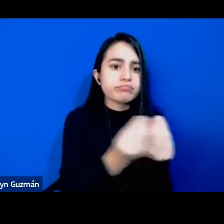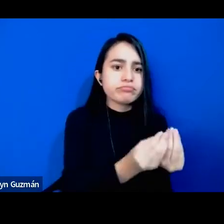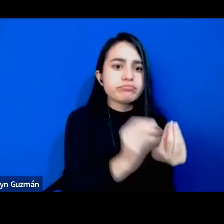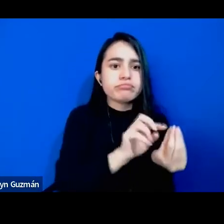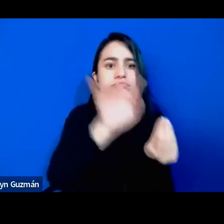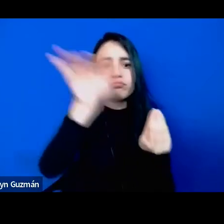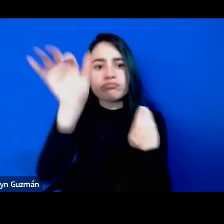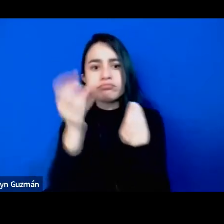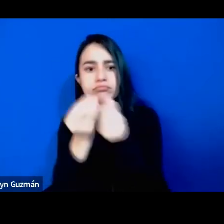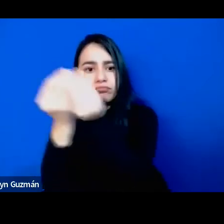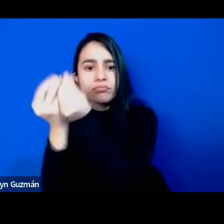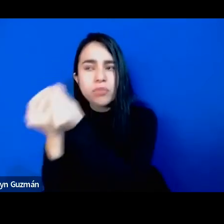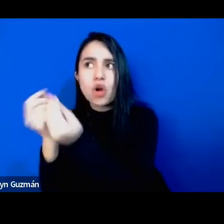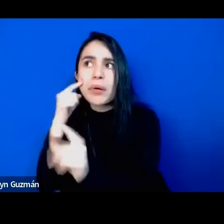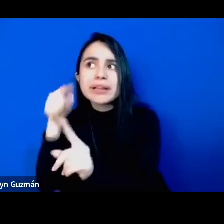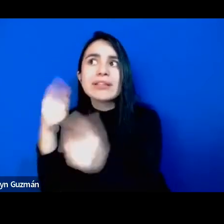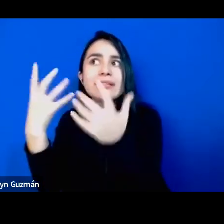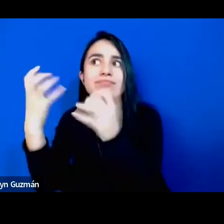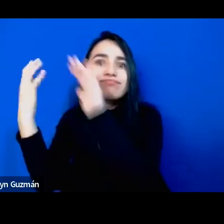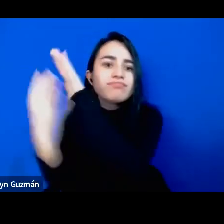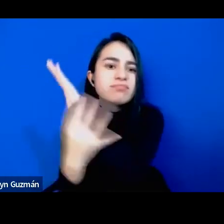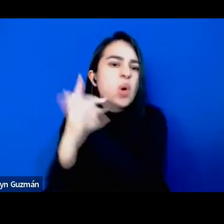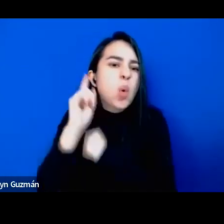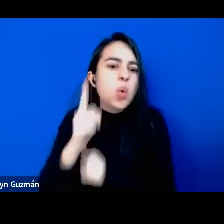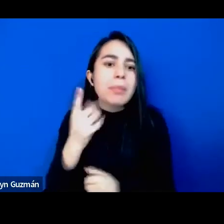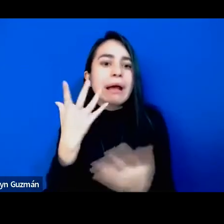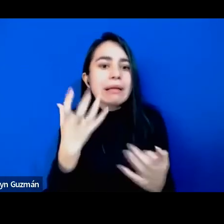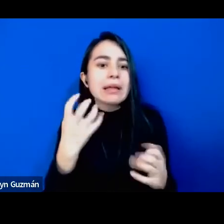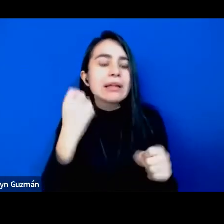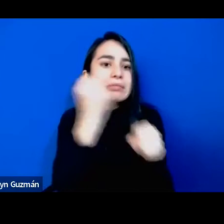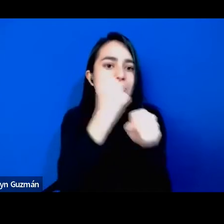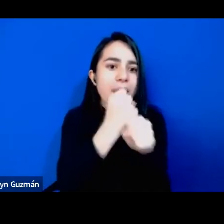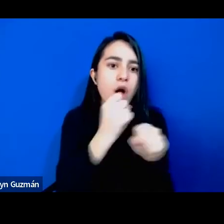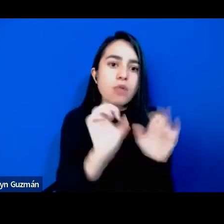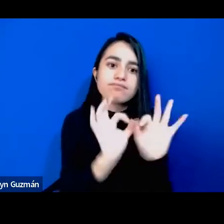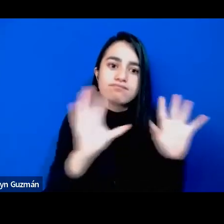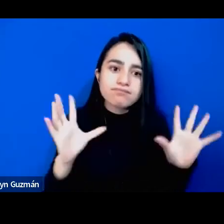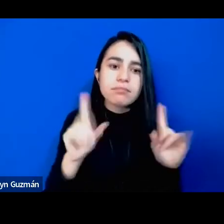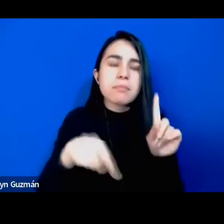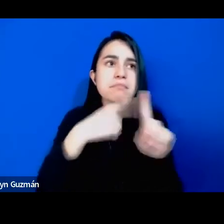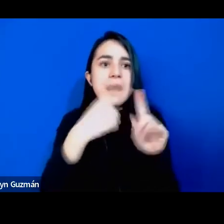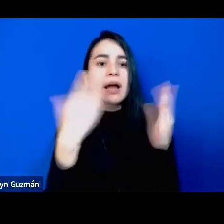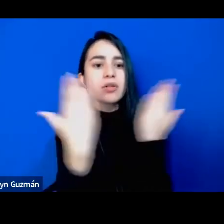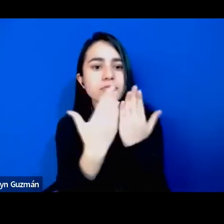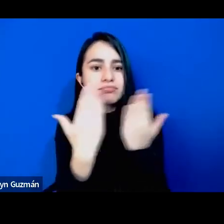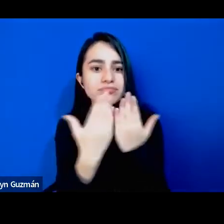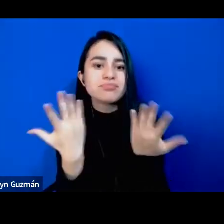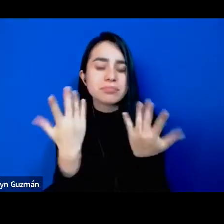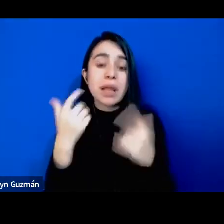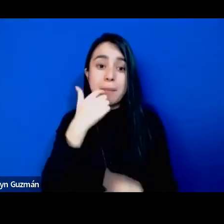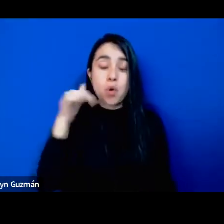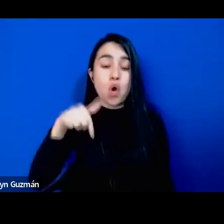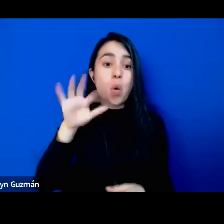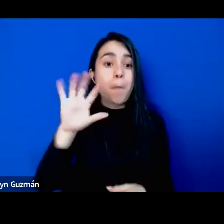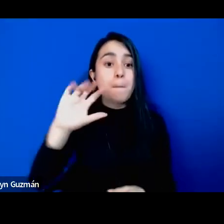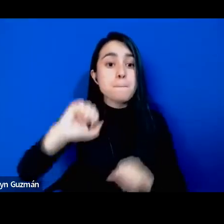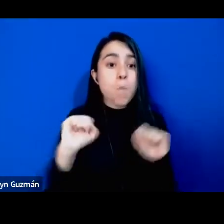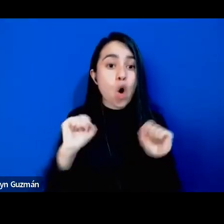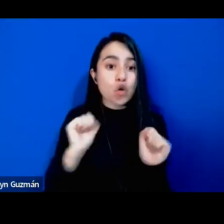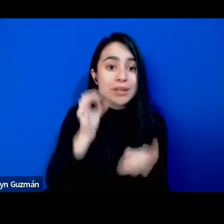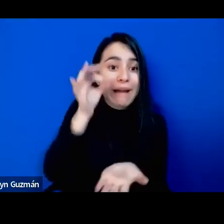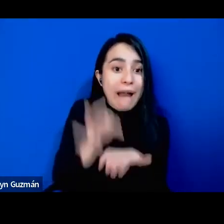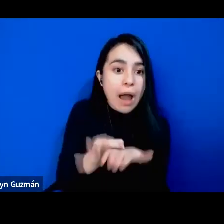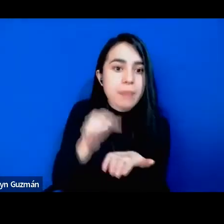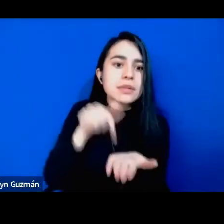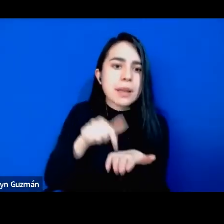oportunidades de educación de trabajos y de alguna manera la capital Bogotá parece ser un centro ineludible también